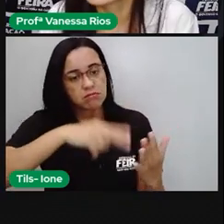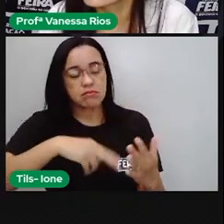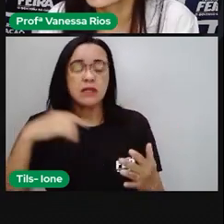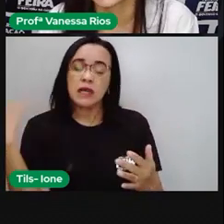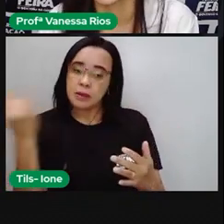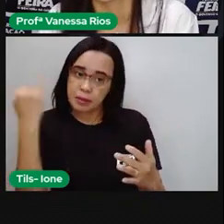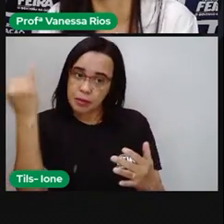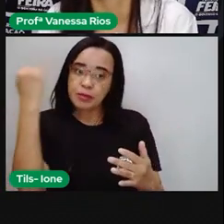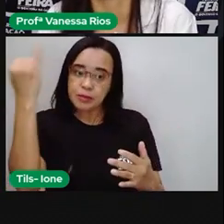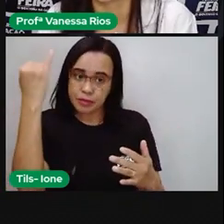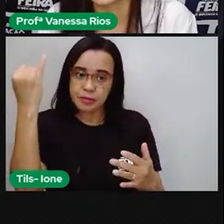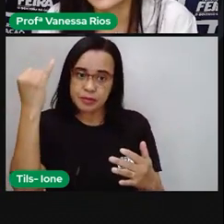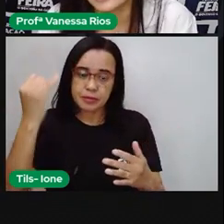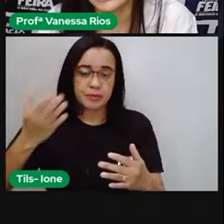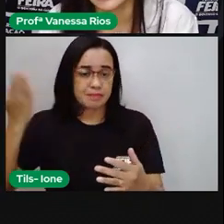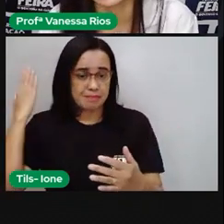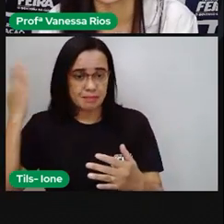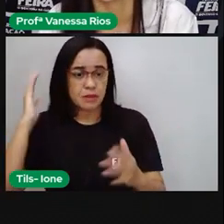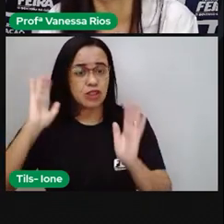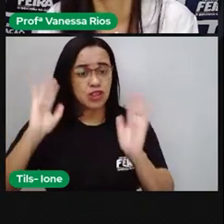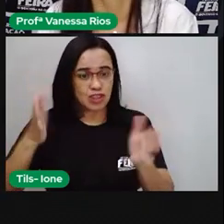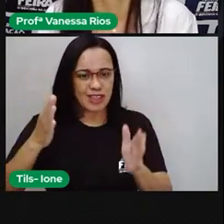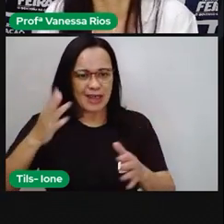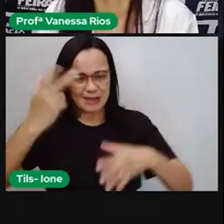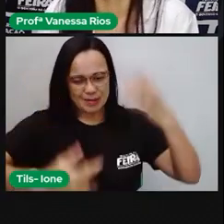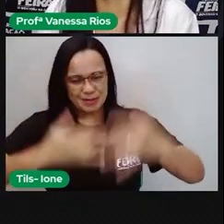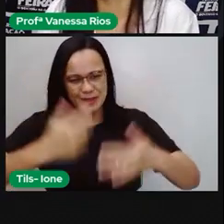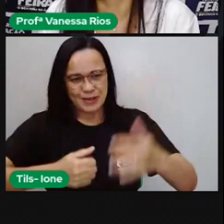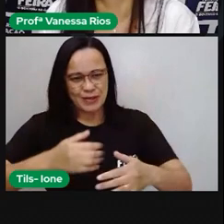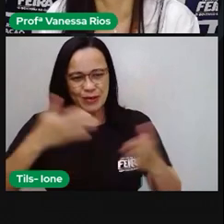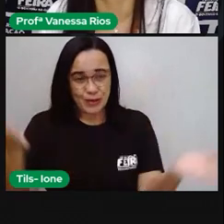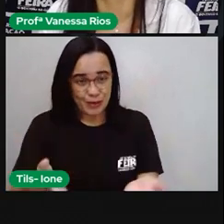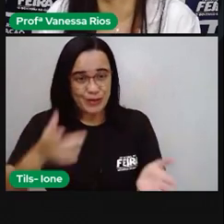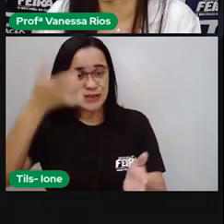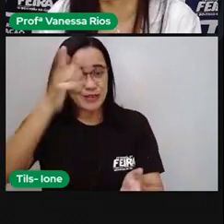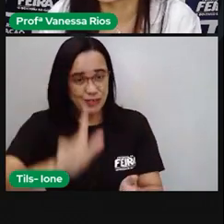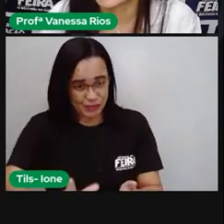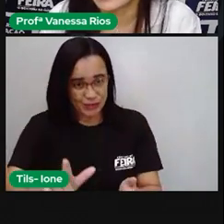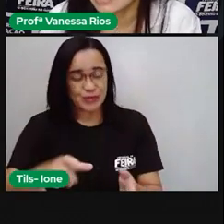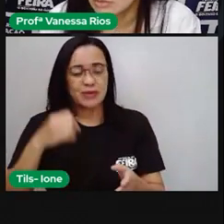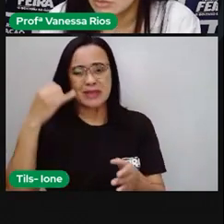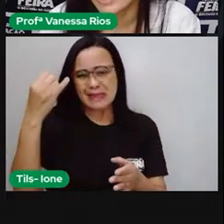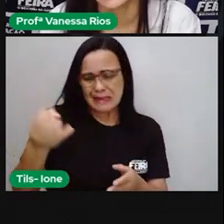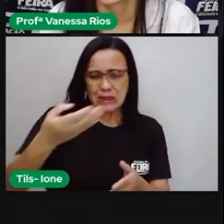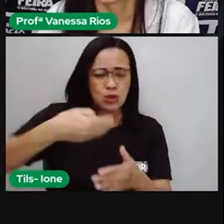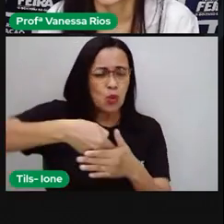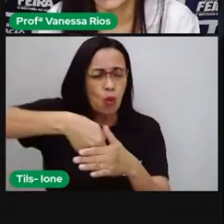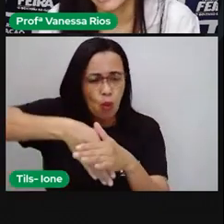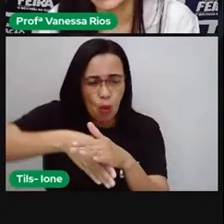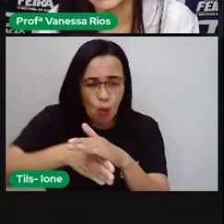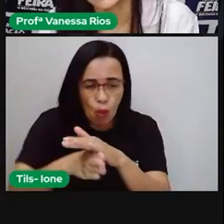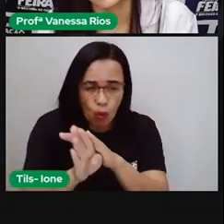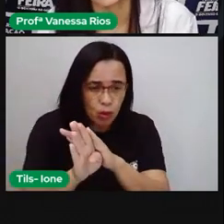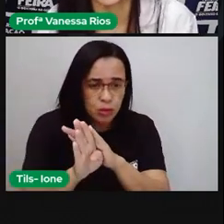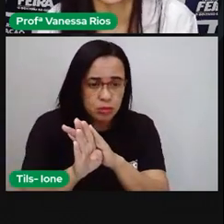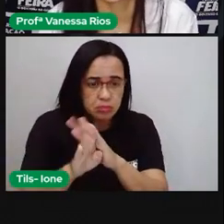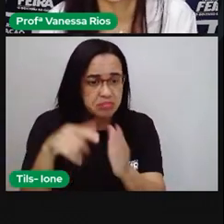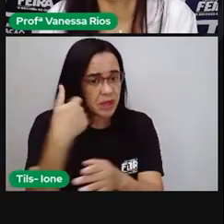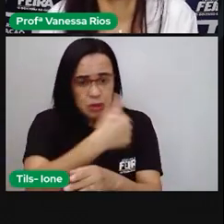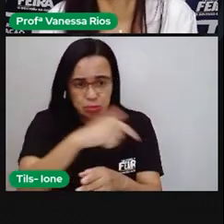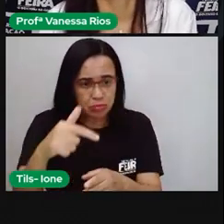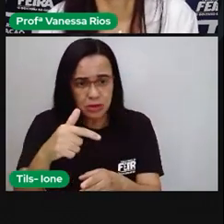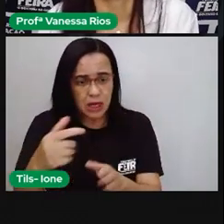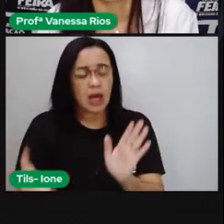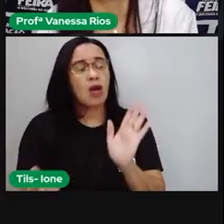importante, né? A pró repetir aqui, ó. Se você ainda não tem o hábito da leitura, coloque isso na sua